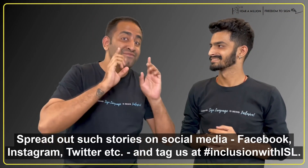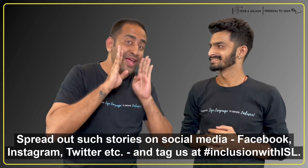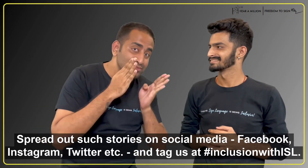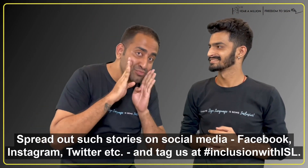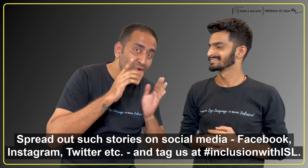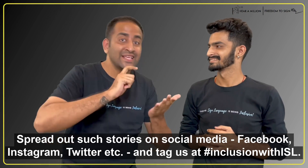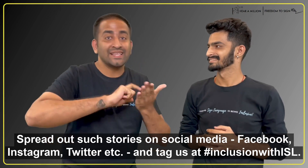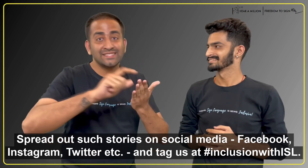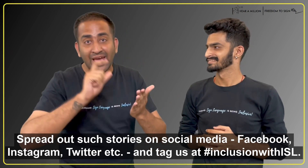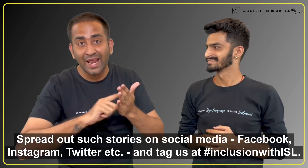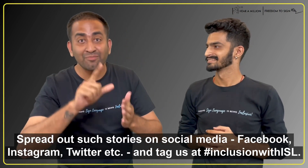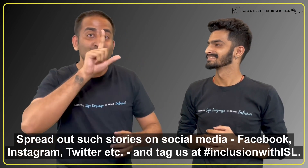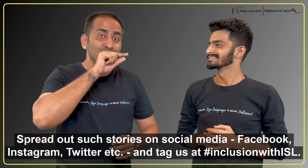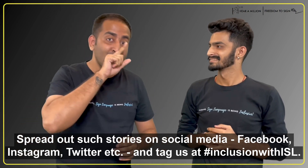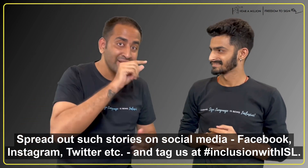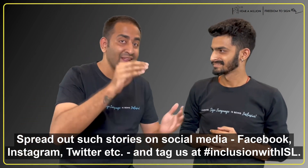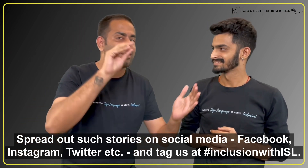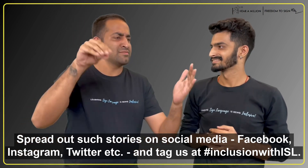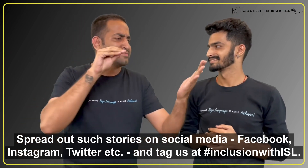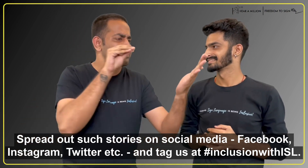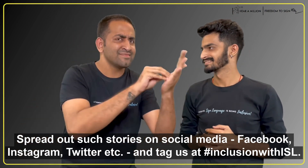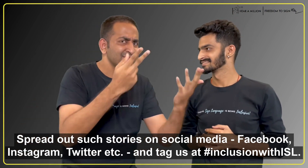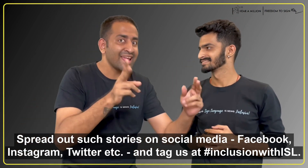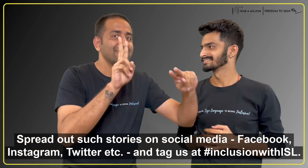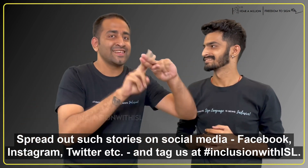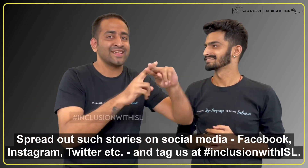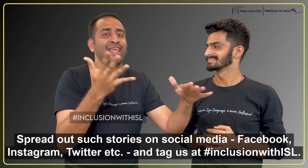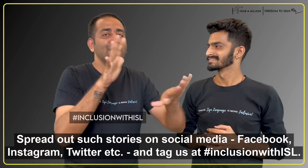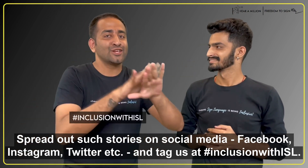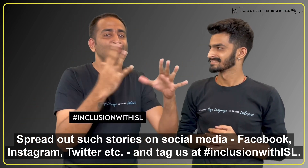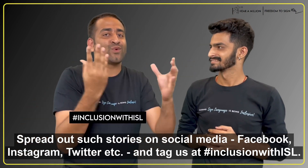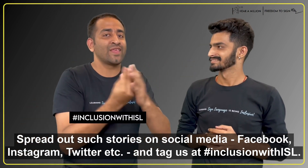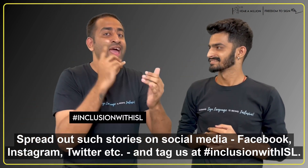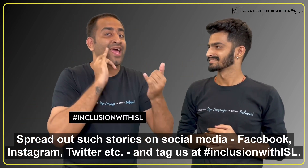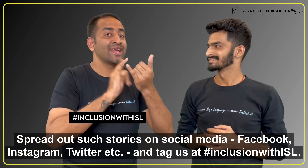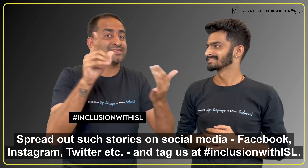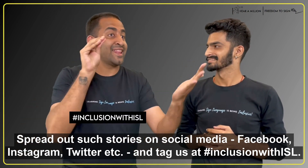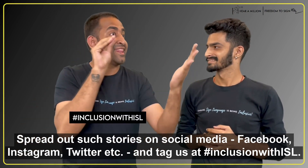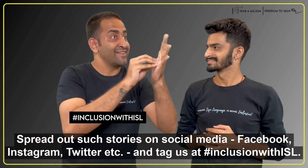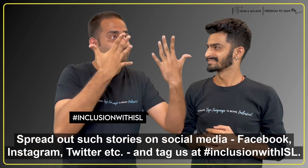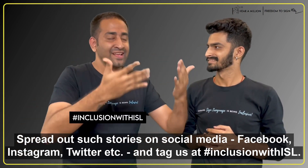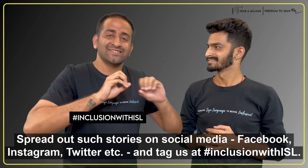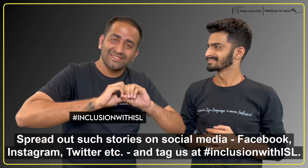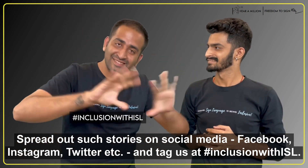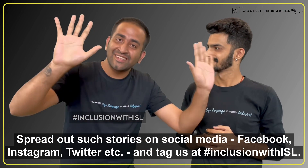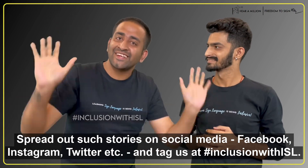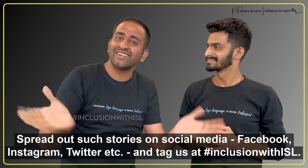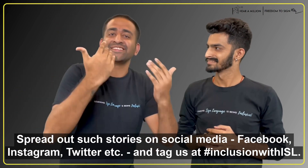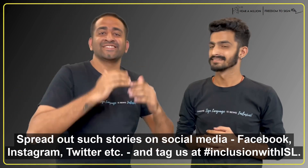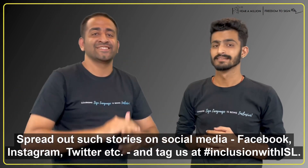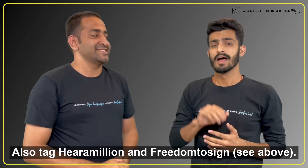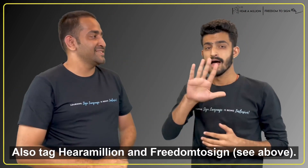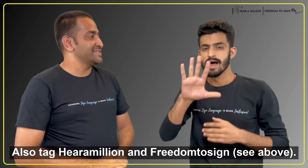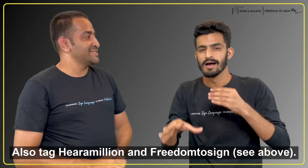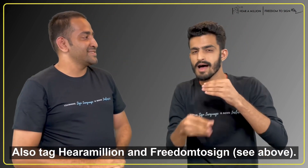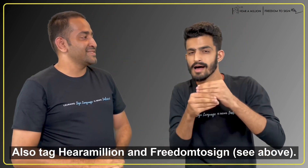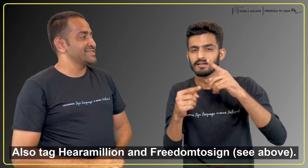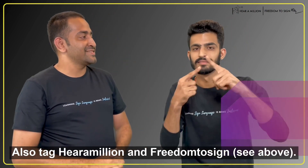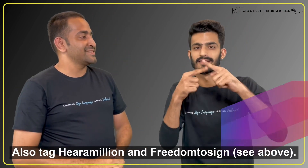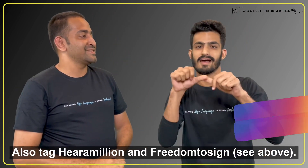बस ऐसी ही विडियो सोशल मीडिया पर शेयर करें फेस्बॉक, इंस्टाग्राम, ट्विटर आदी और ये हैश्टाग यूज़ करें इंक्लूज़न विड